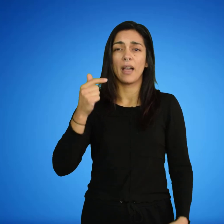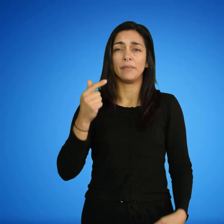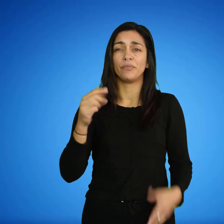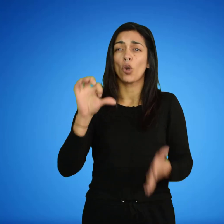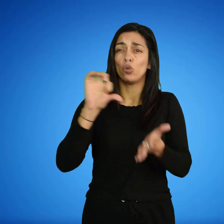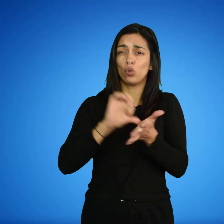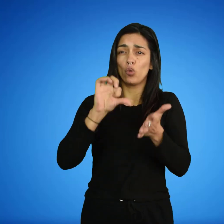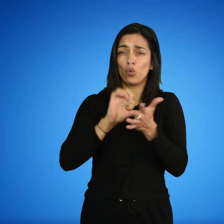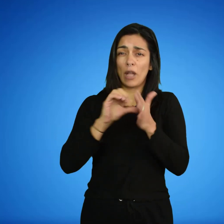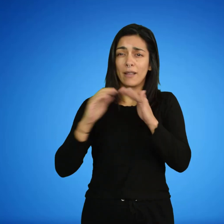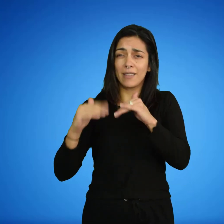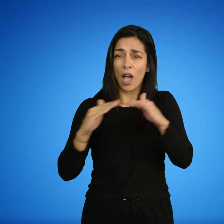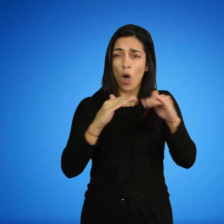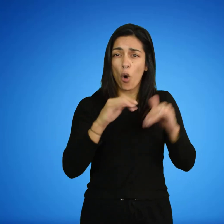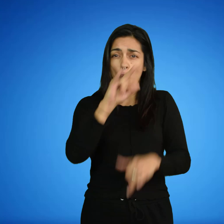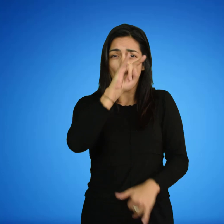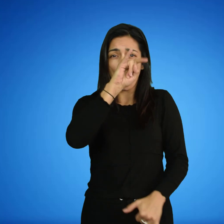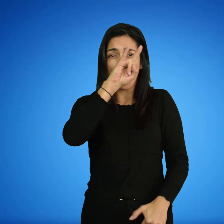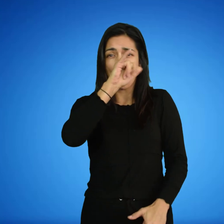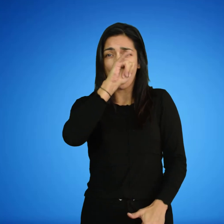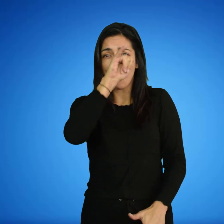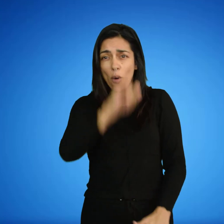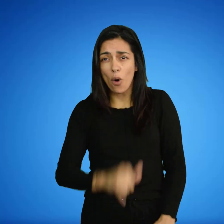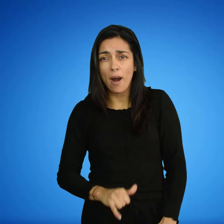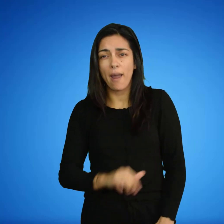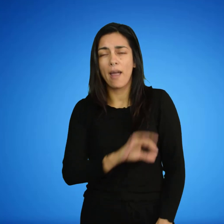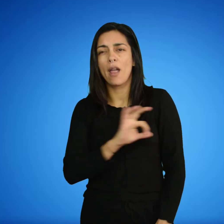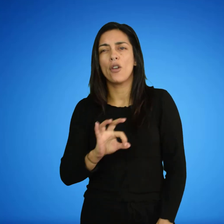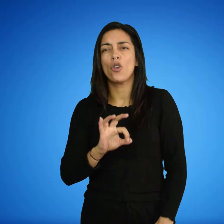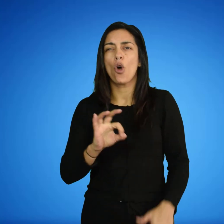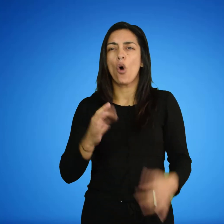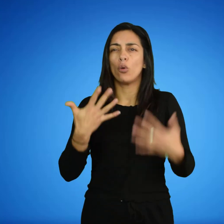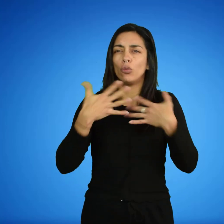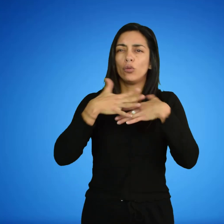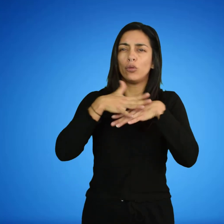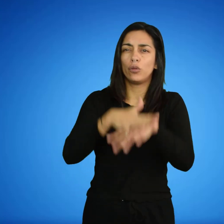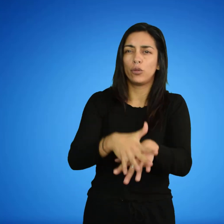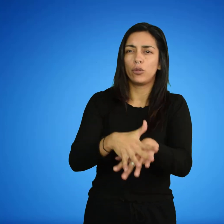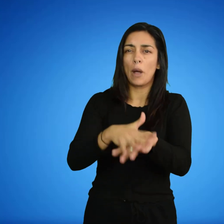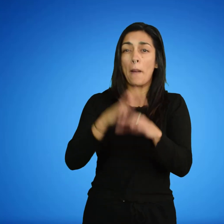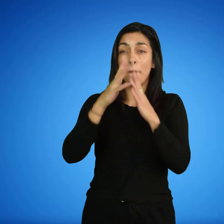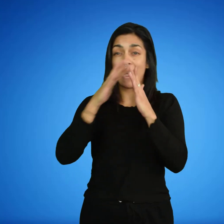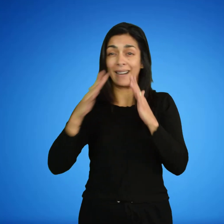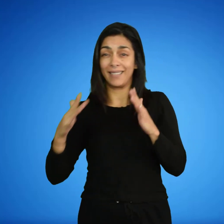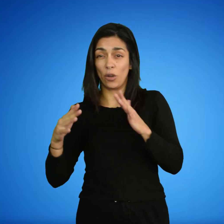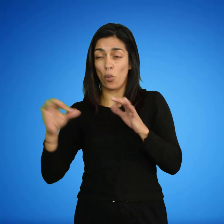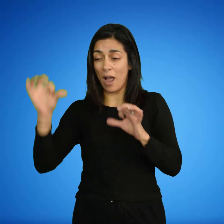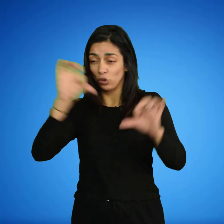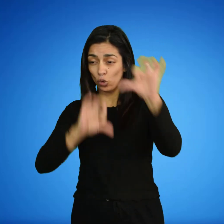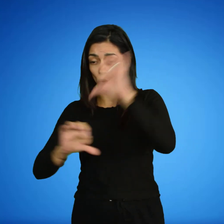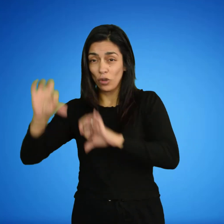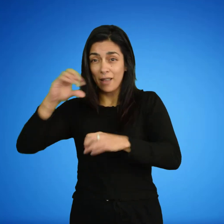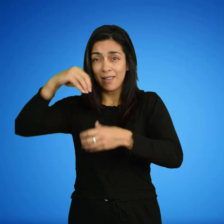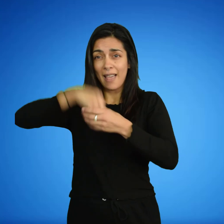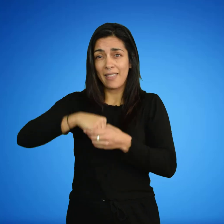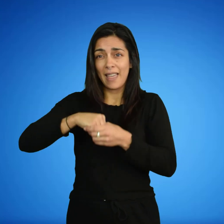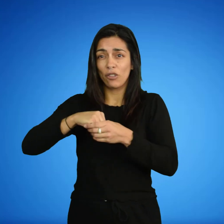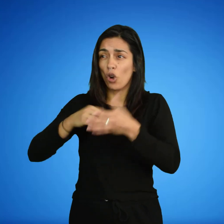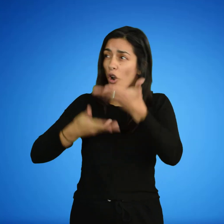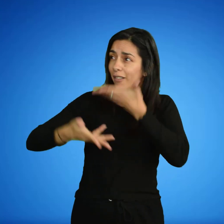las interacciones entre las partículas que constituyen a ambas sustancias deben ser posibles. El